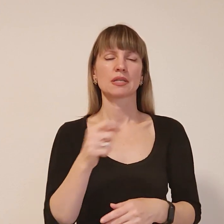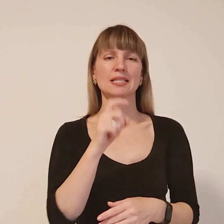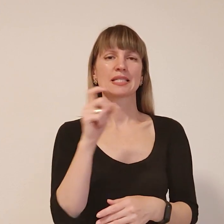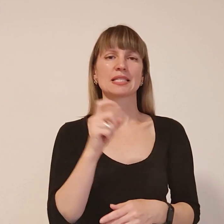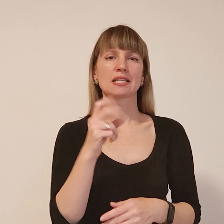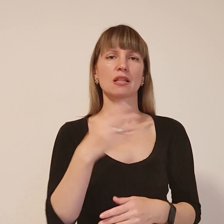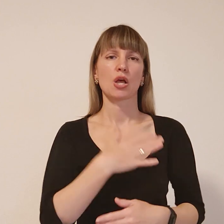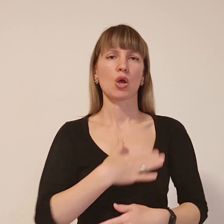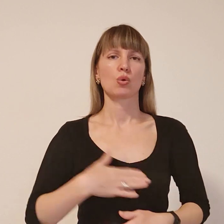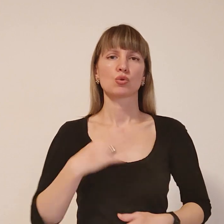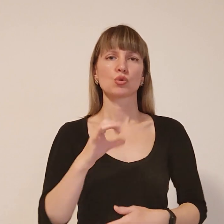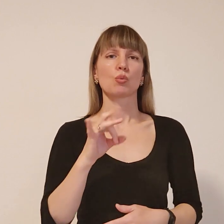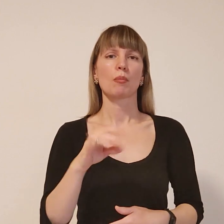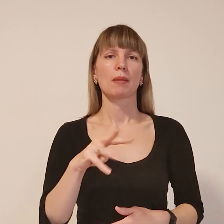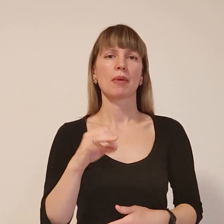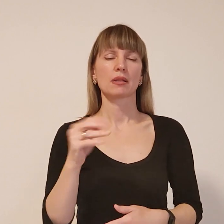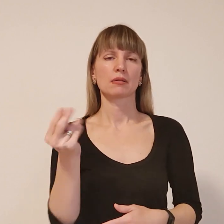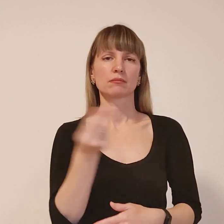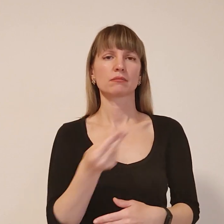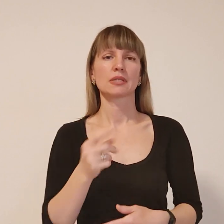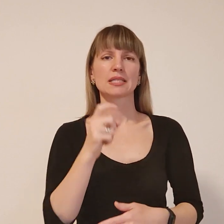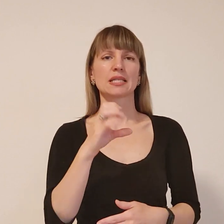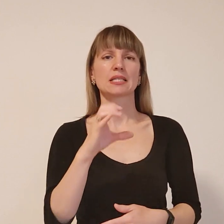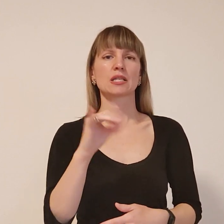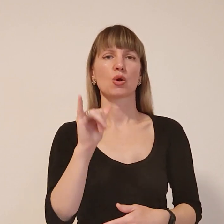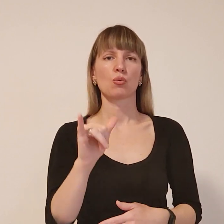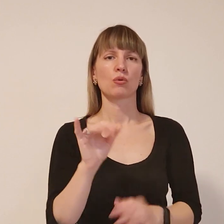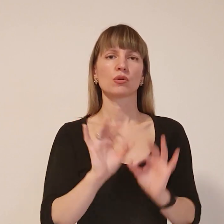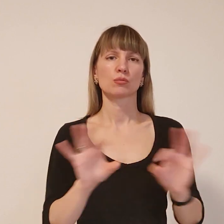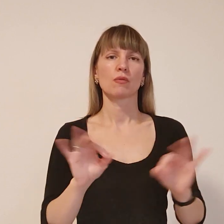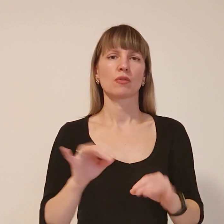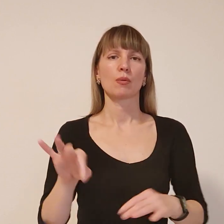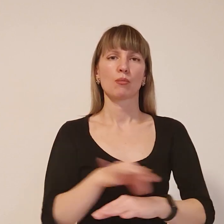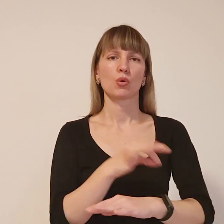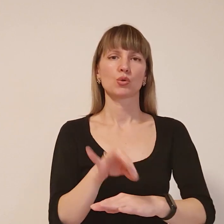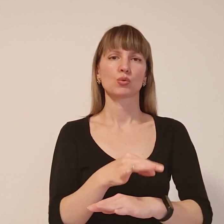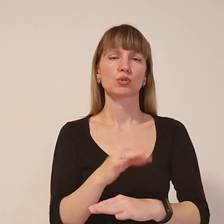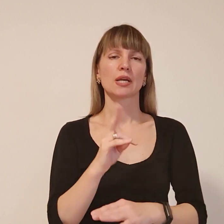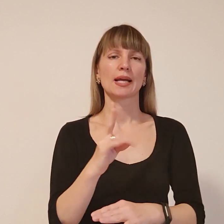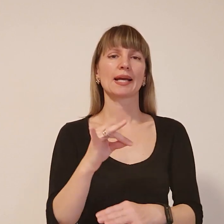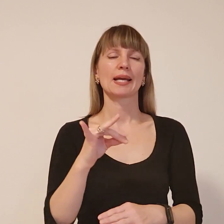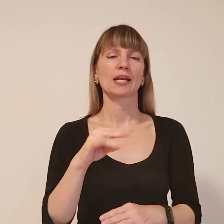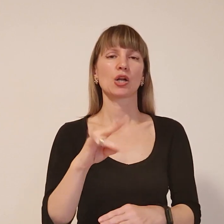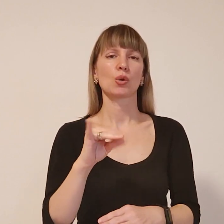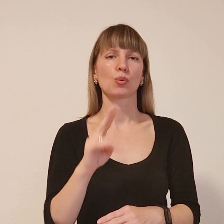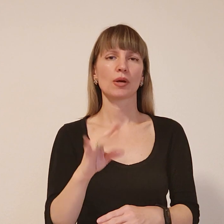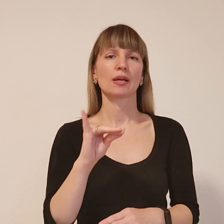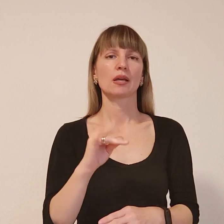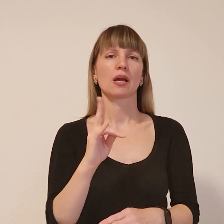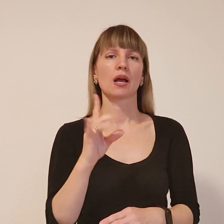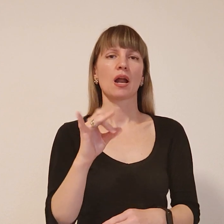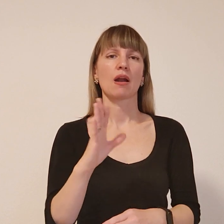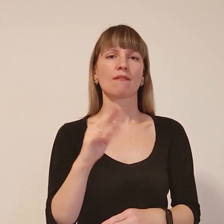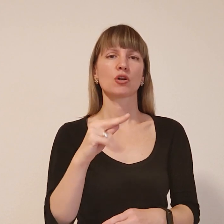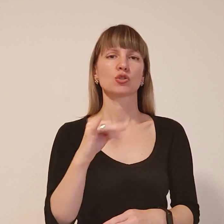на грудях у Супермена і нанесла напис «ЗСУ», розповідає подружжя Людмили Кирилюк і Максима Кравчука. Коли мені чоловік